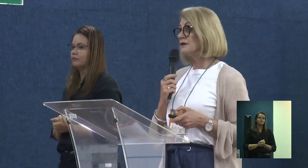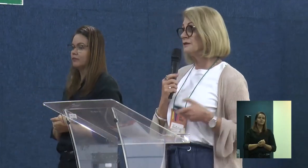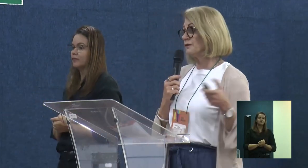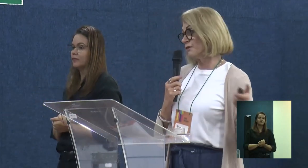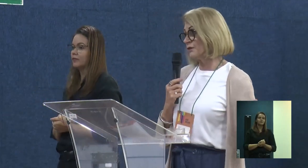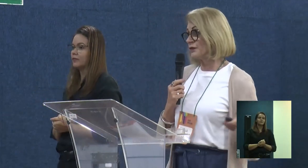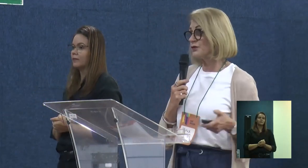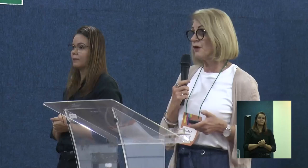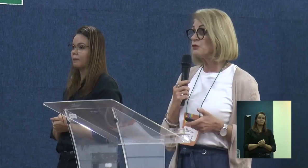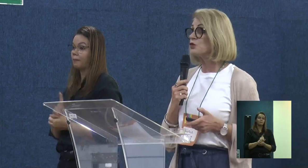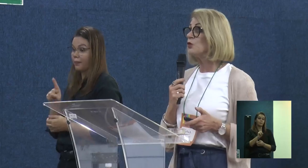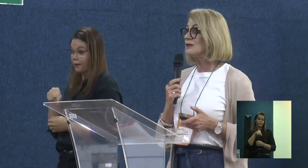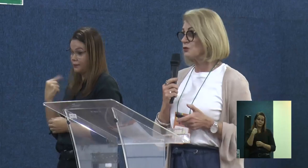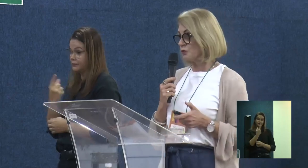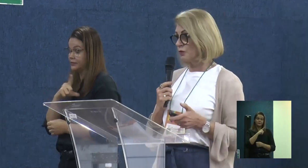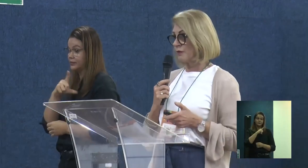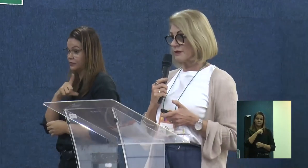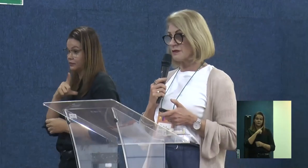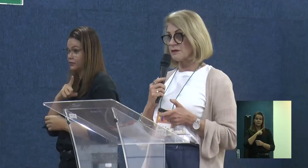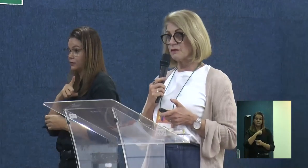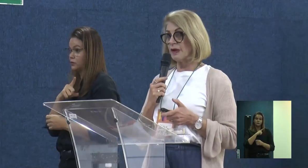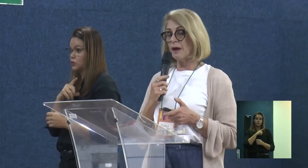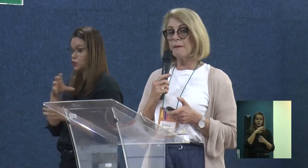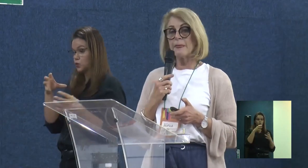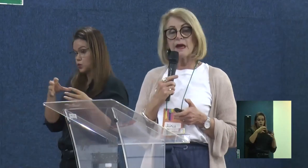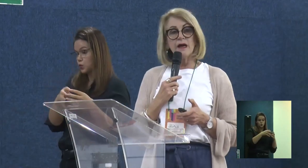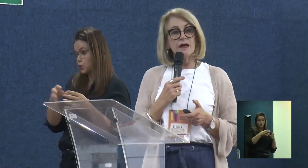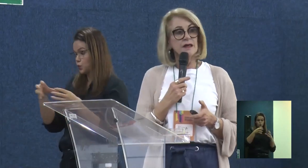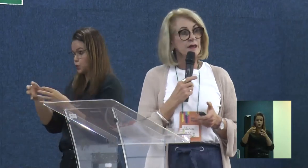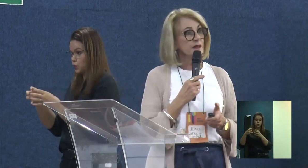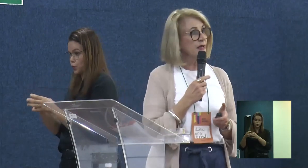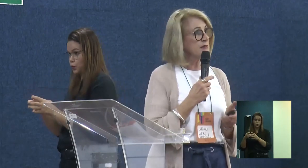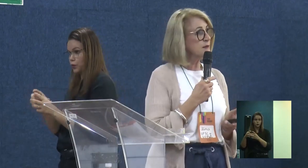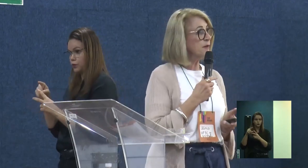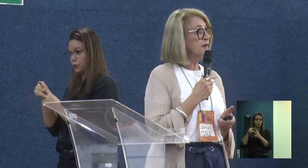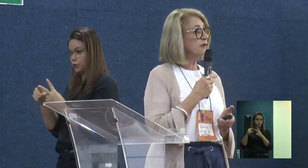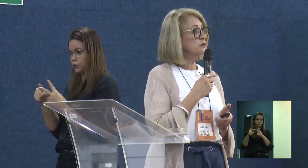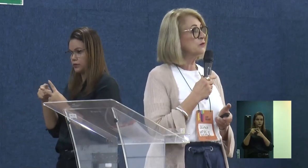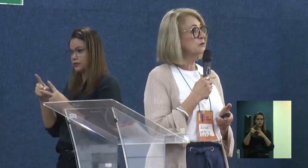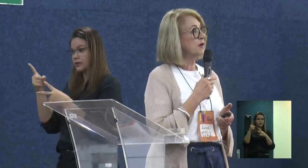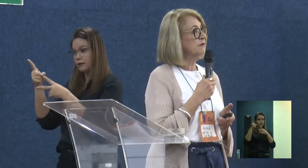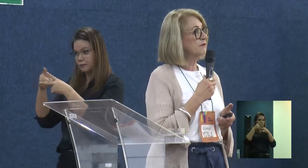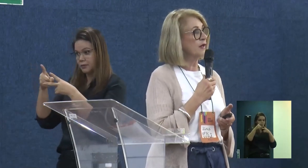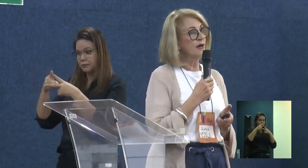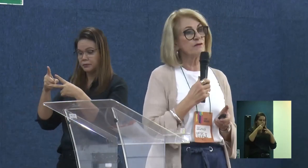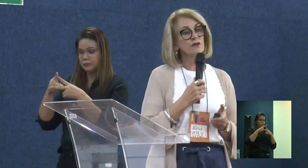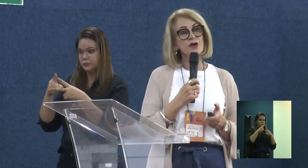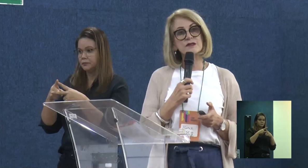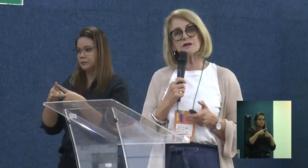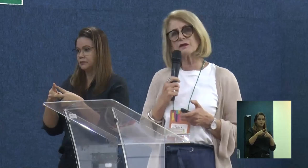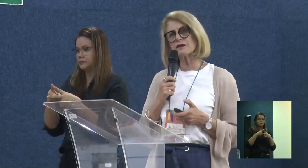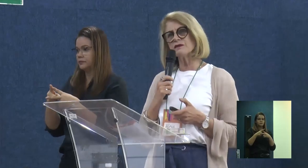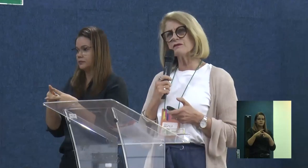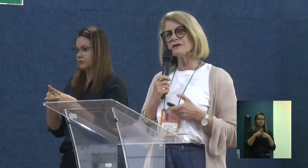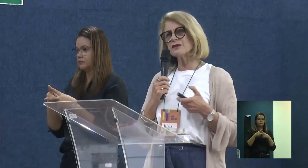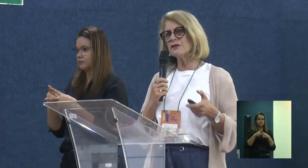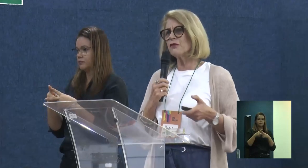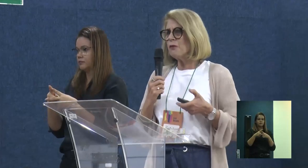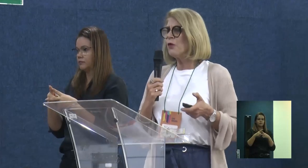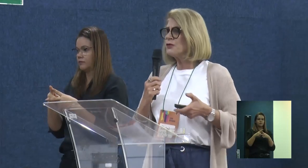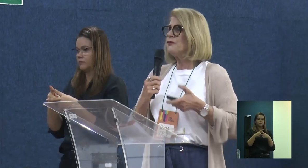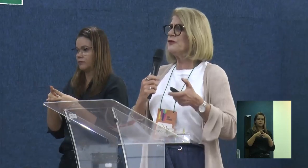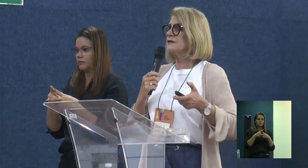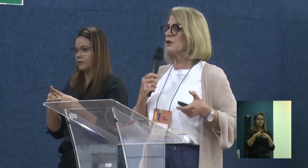aí nós tivemos duas turmas, né. Essa primeira turma, nós...